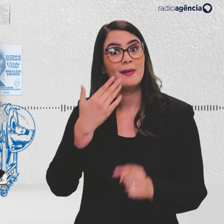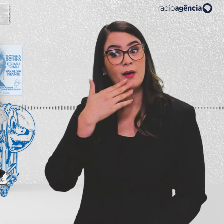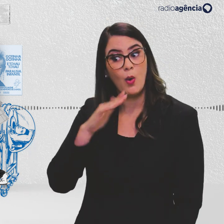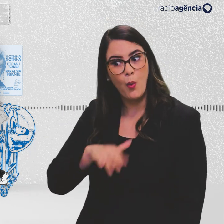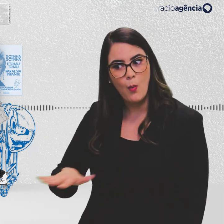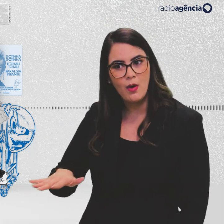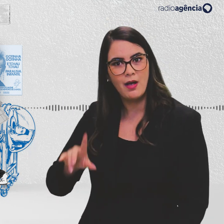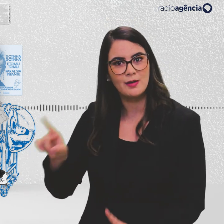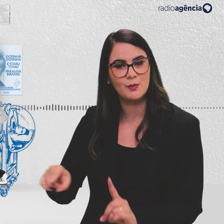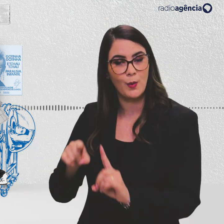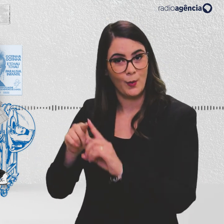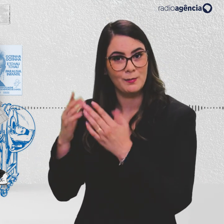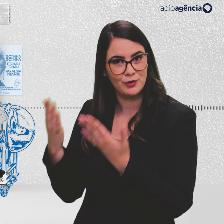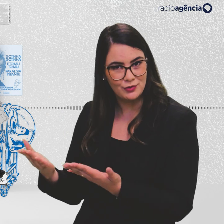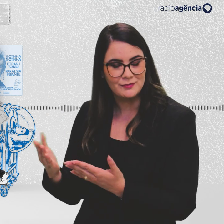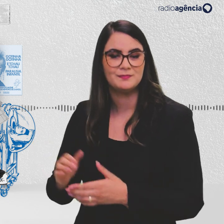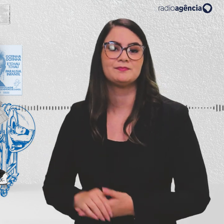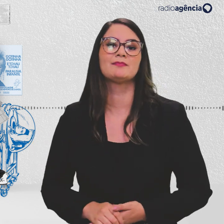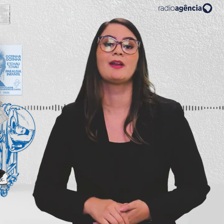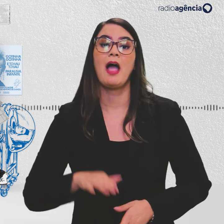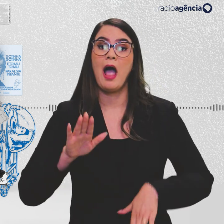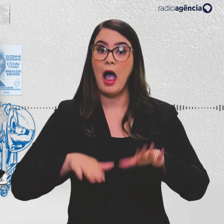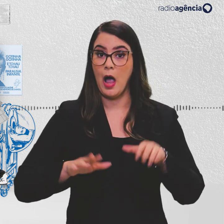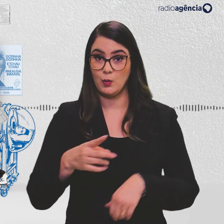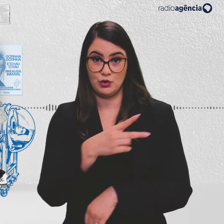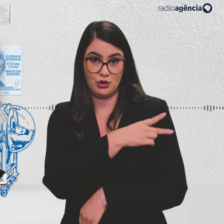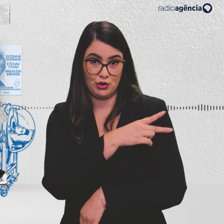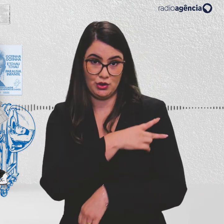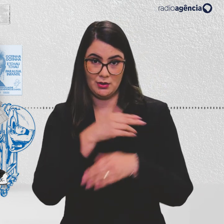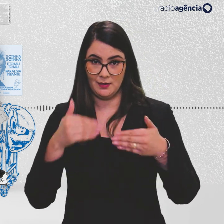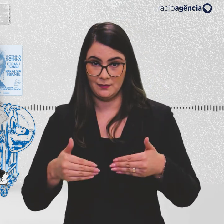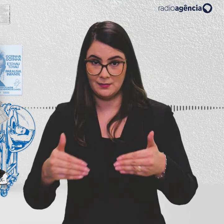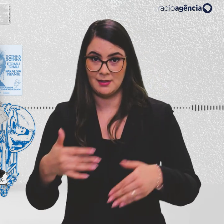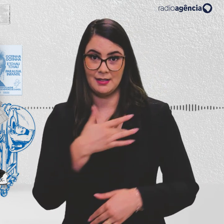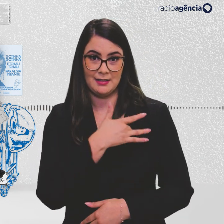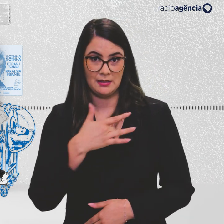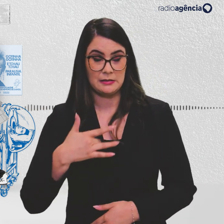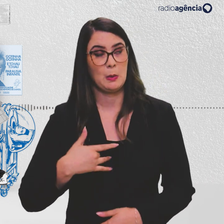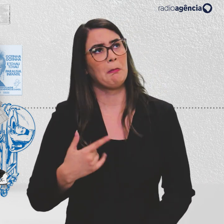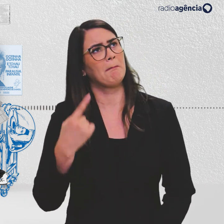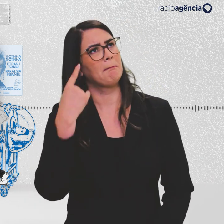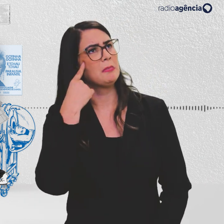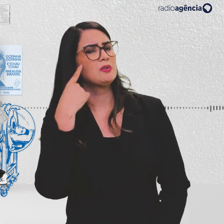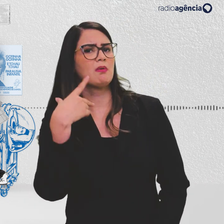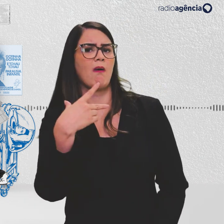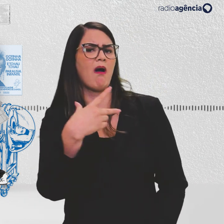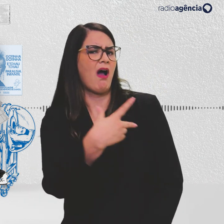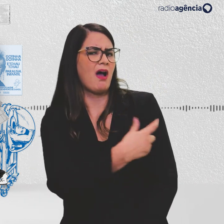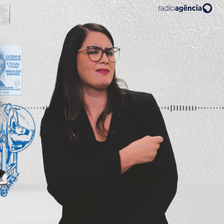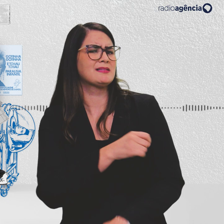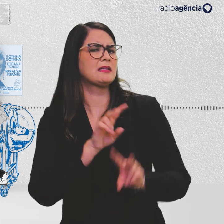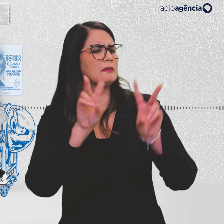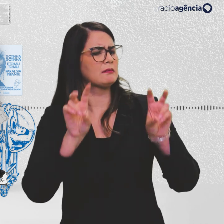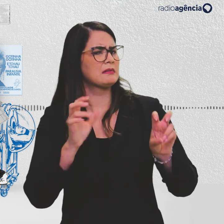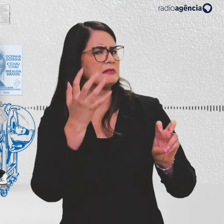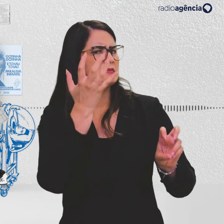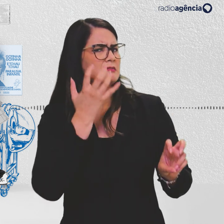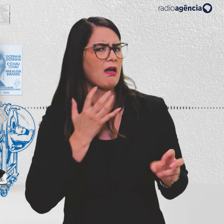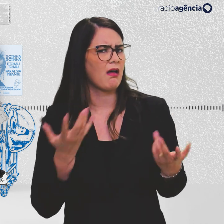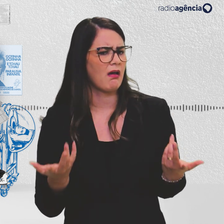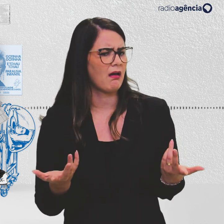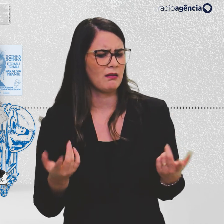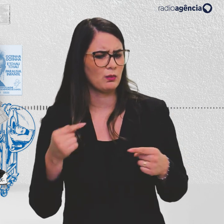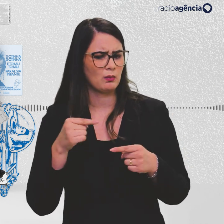que eram o público-alvo. Algumas autoridades do Ministério da Saúde achavam que a vacina era um assunto sério